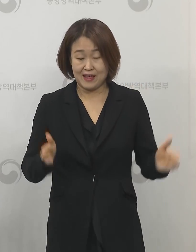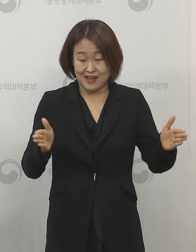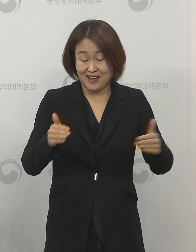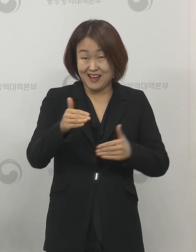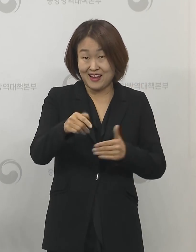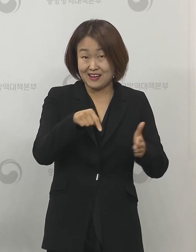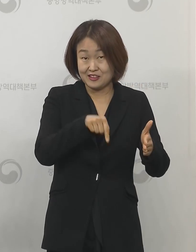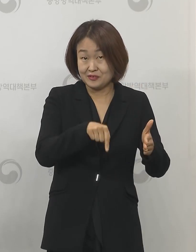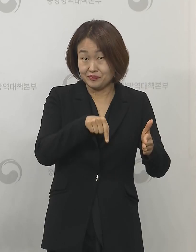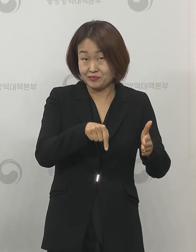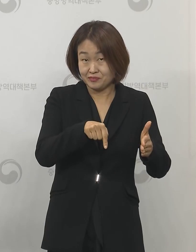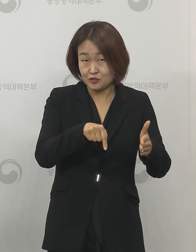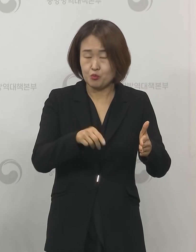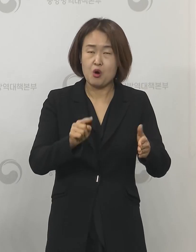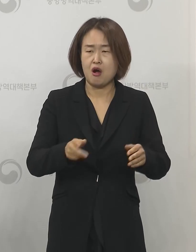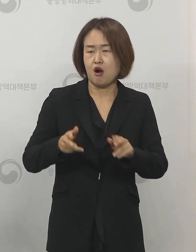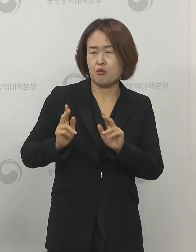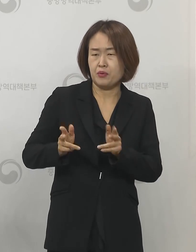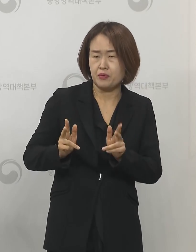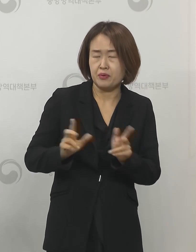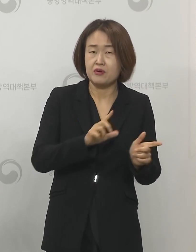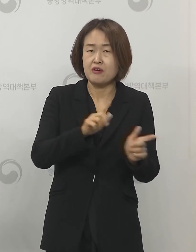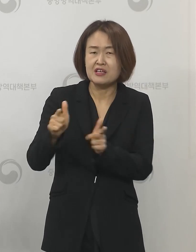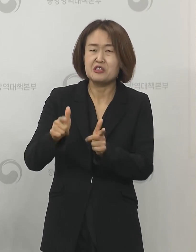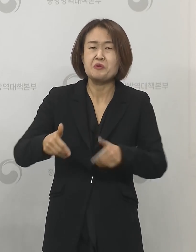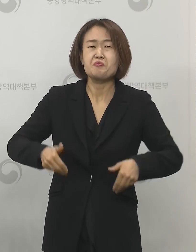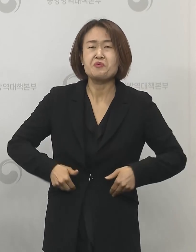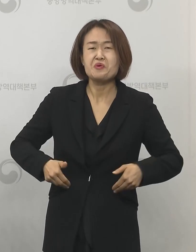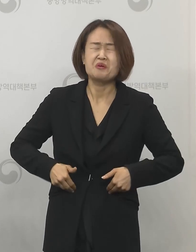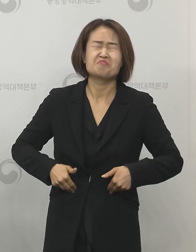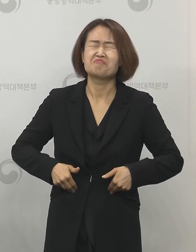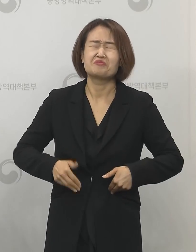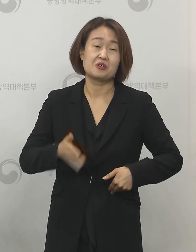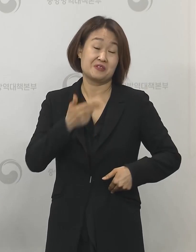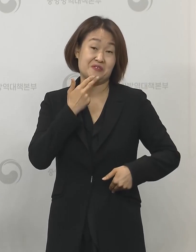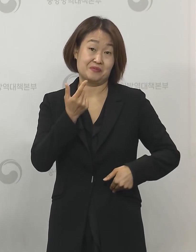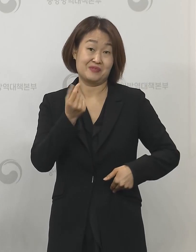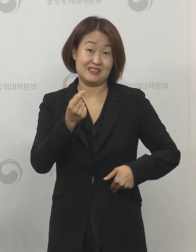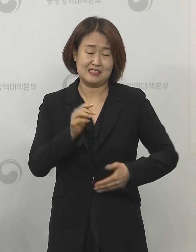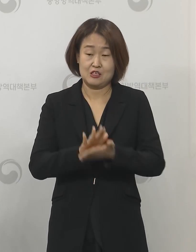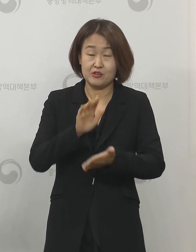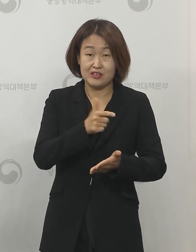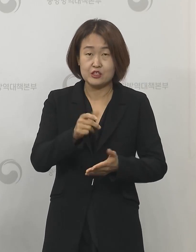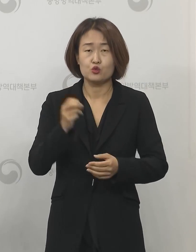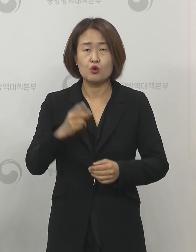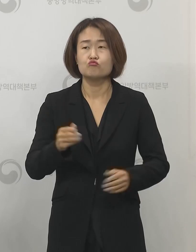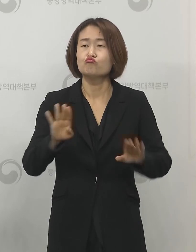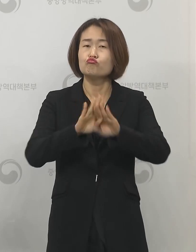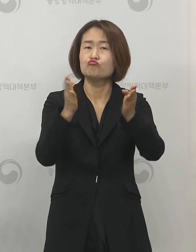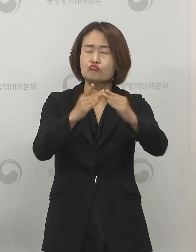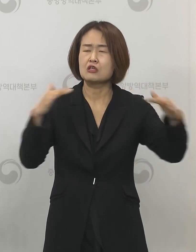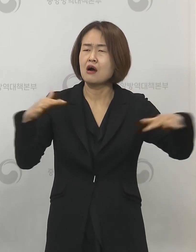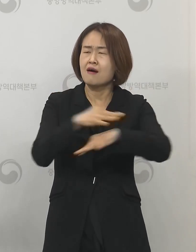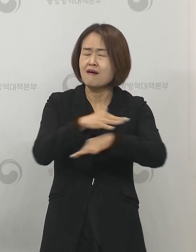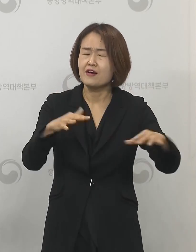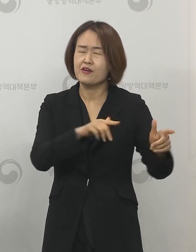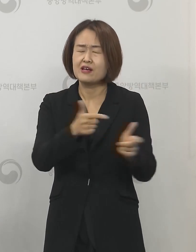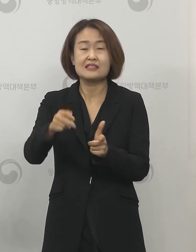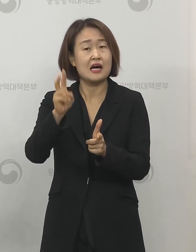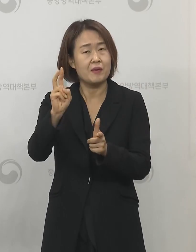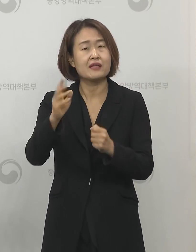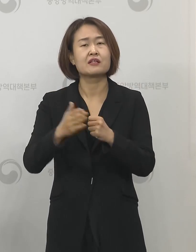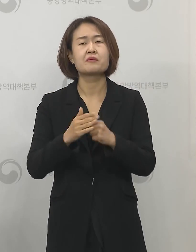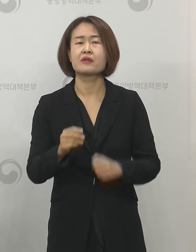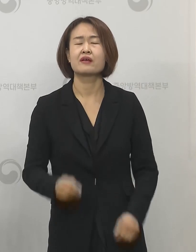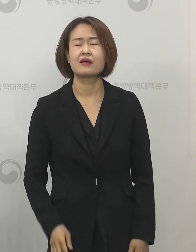난방이나 이런 거에 필요성이 적고 또 많은 환기를 할 수 있기 때문에 그런 면에서는 좀